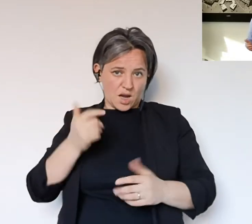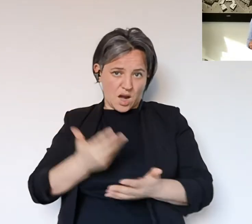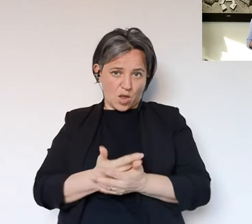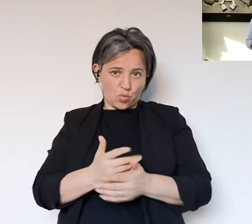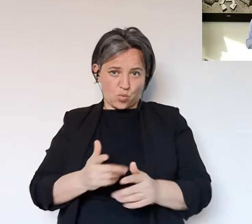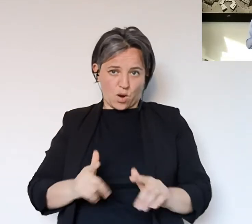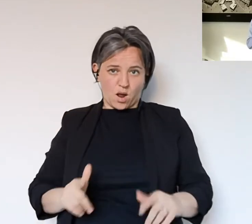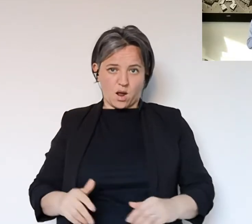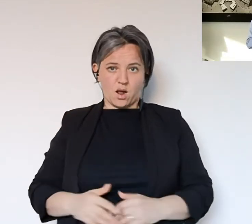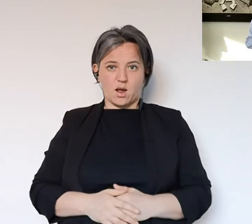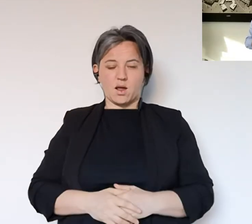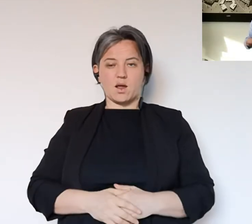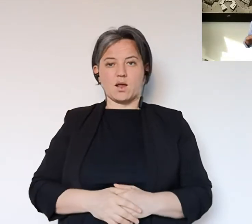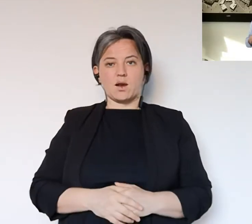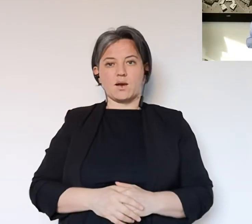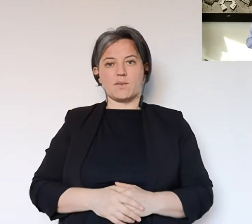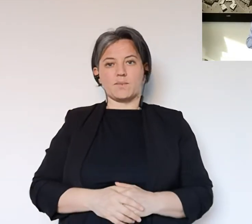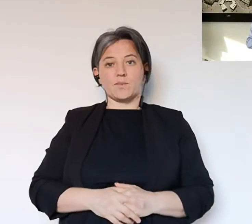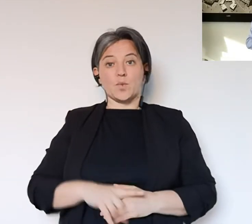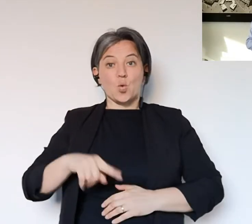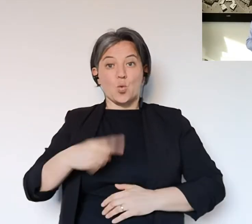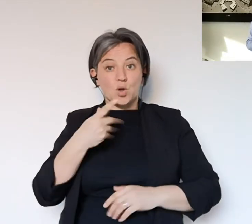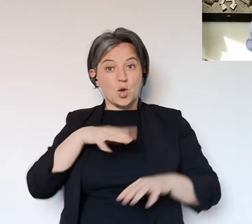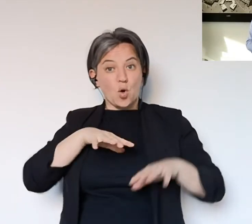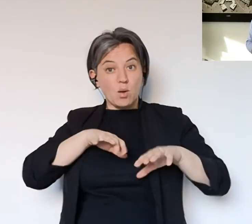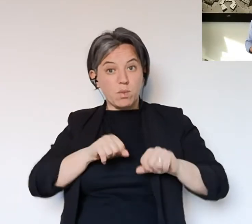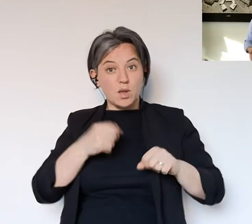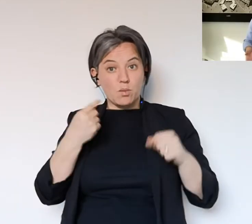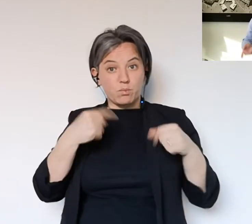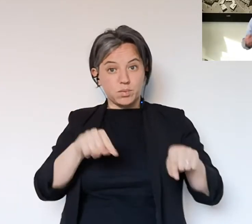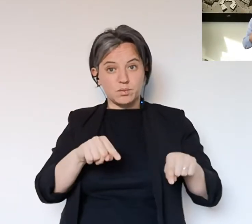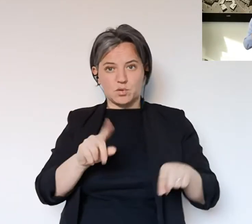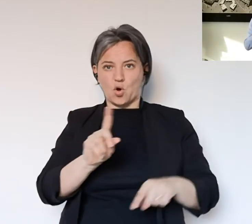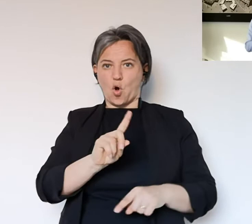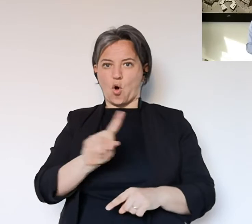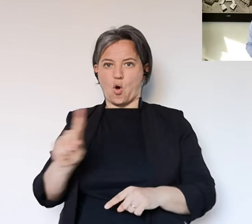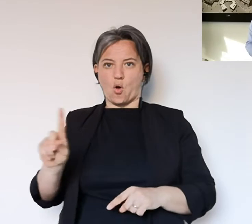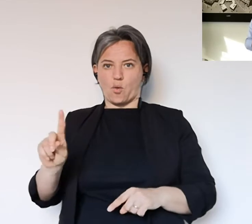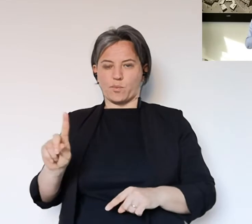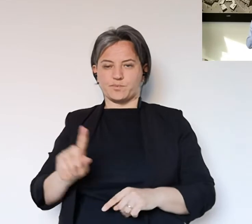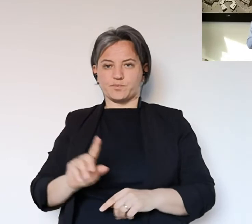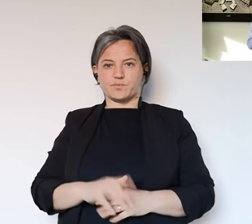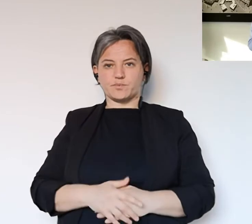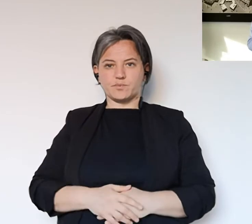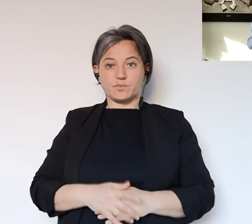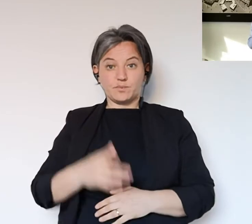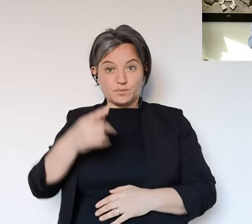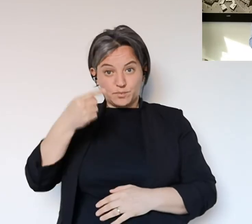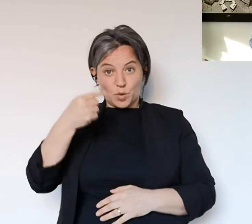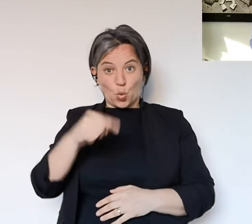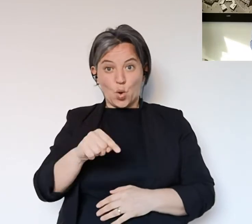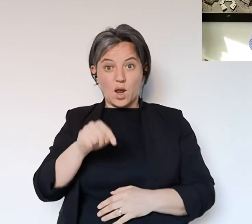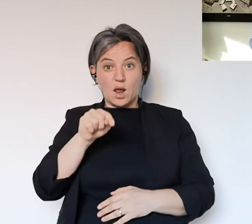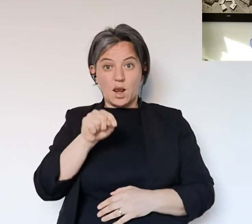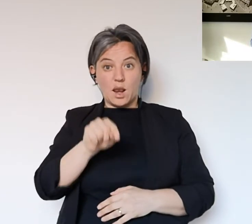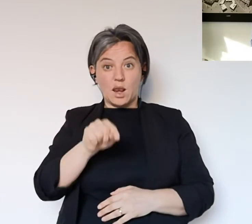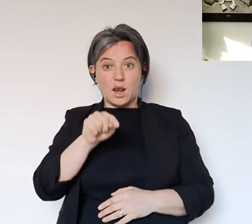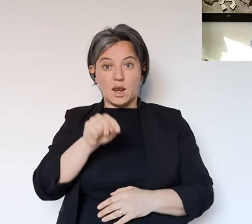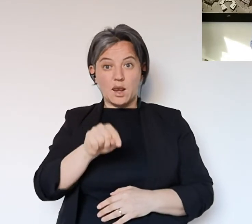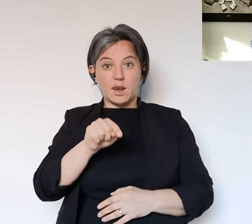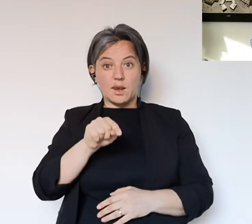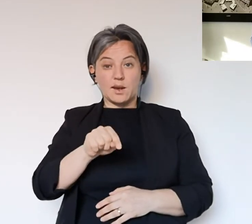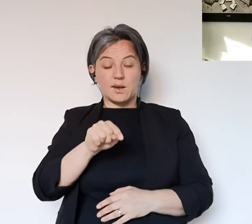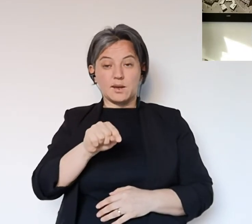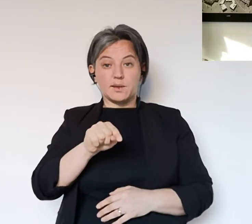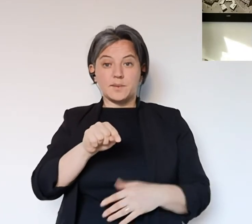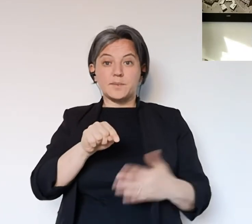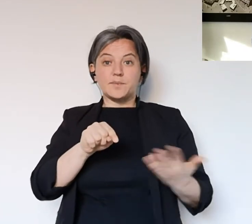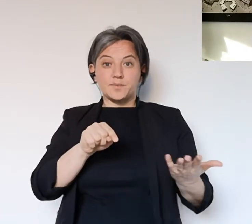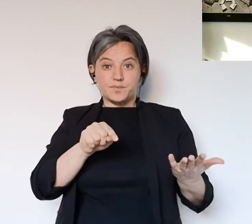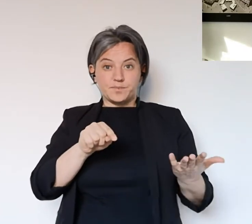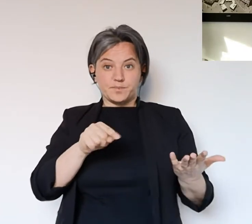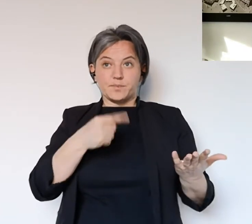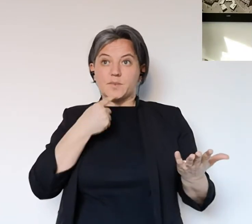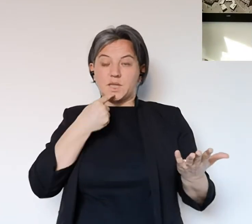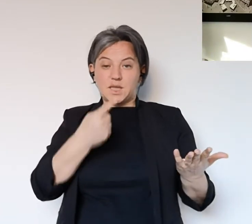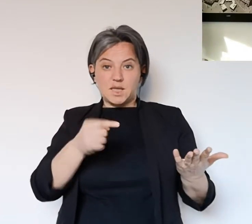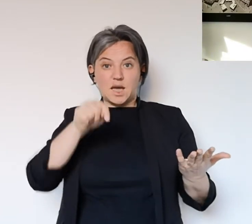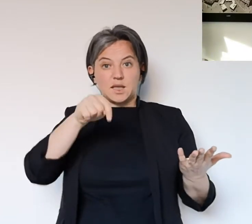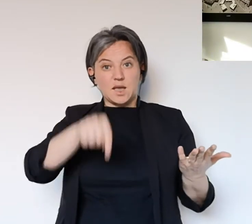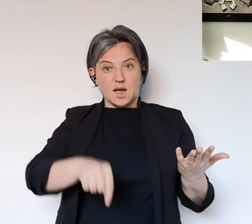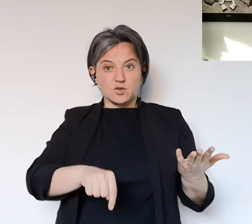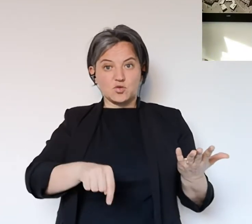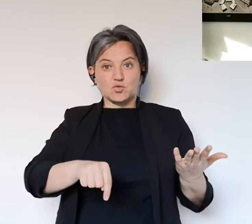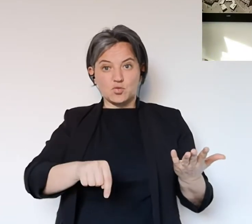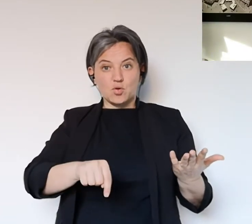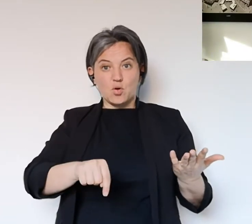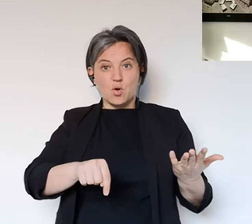sembra abbastanza naturale ricordarlo. Non è l'unico impegno che ci prendiamo, questa è